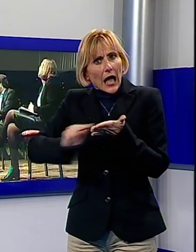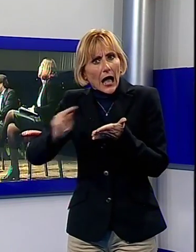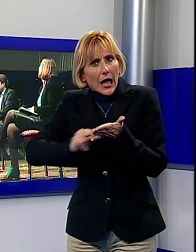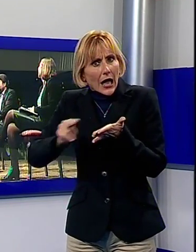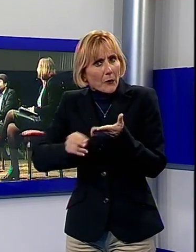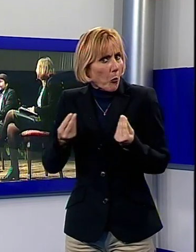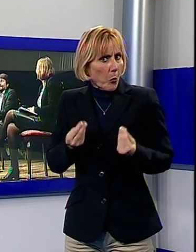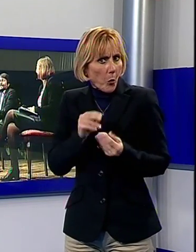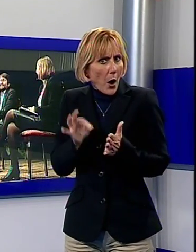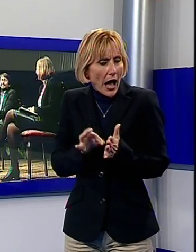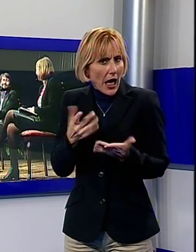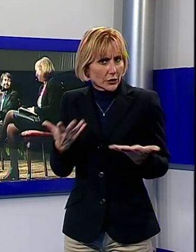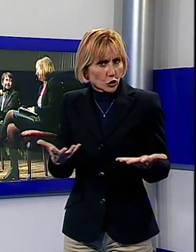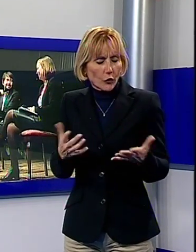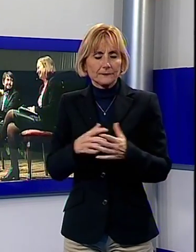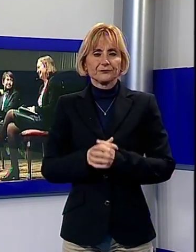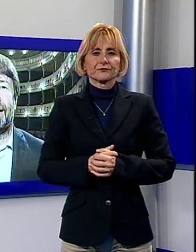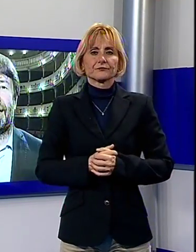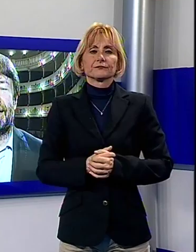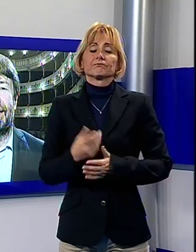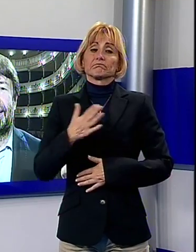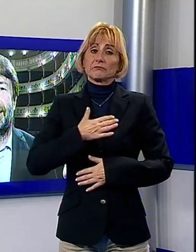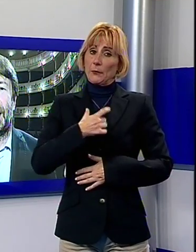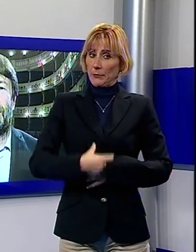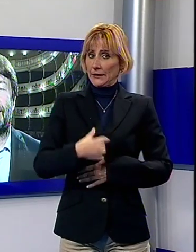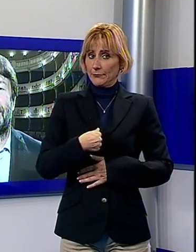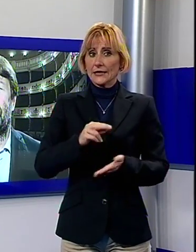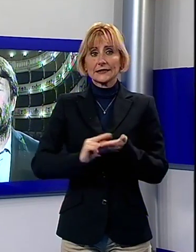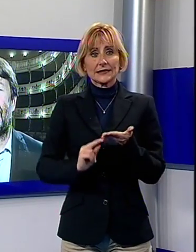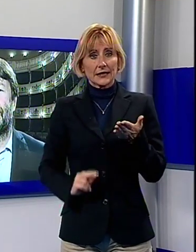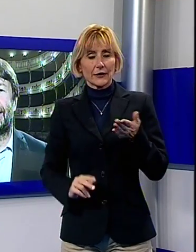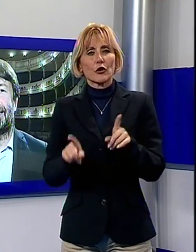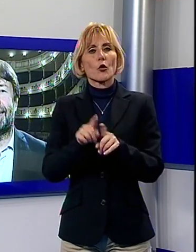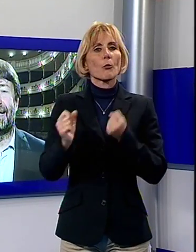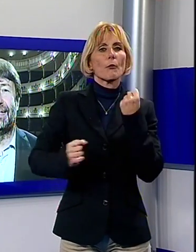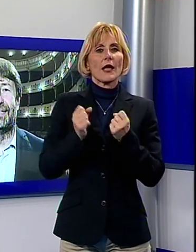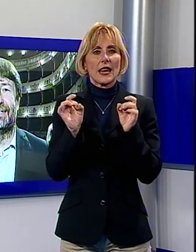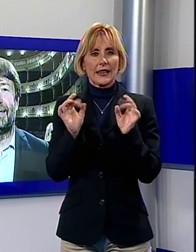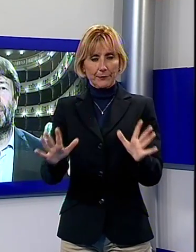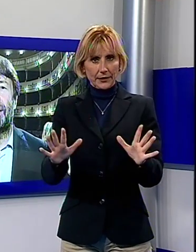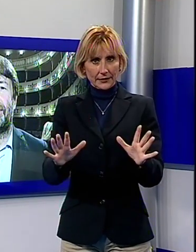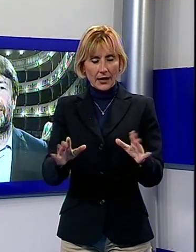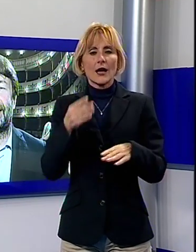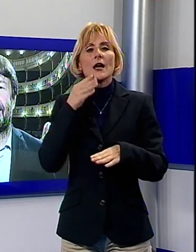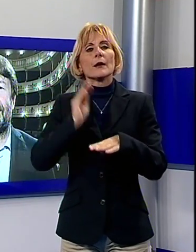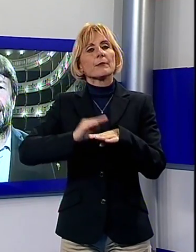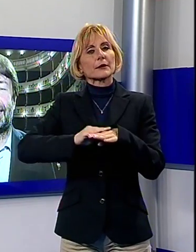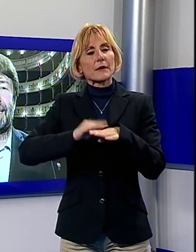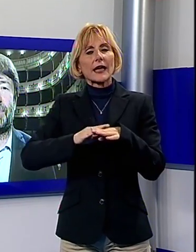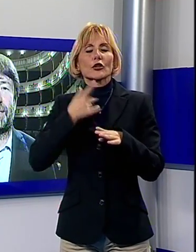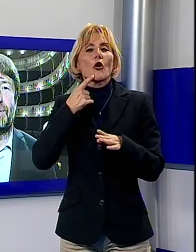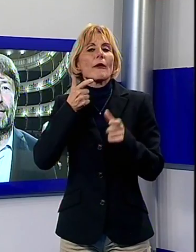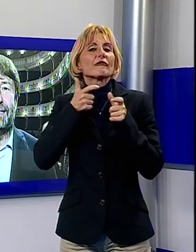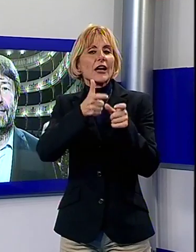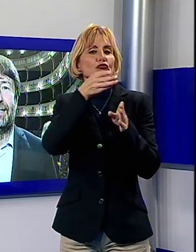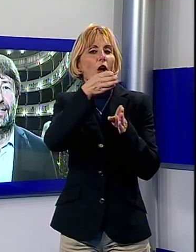fatica letteraria? Beh, scrivere è un atto di libertà, consente di andare in altri luoghi, vivere altre vite, essere